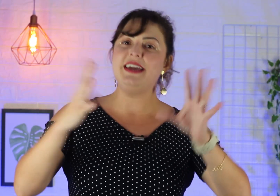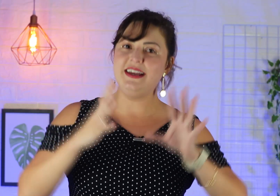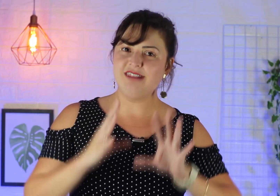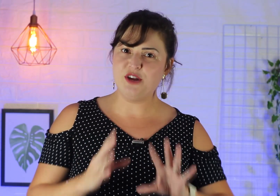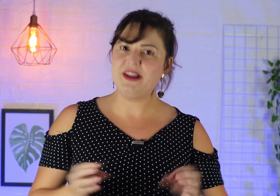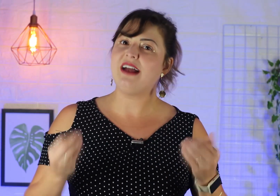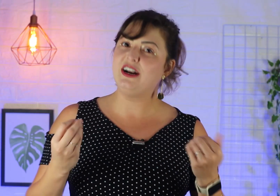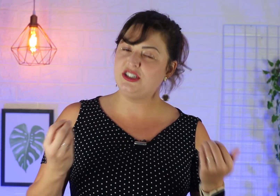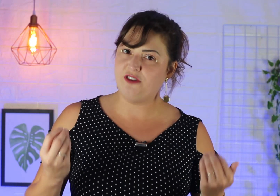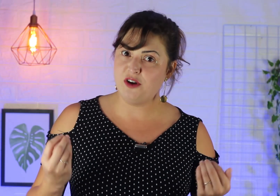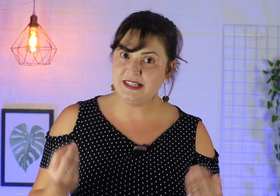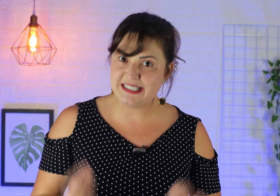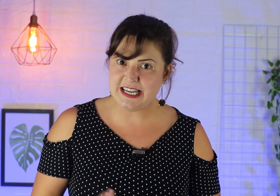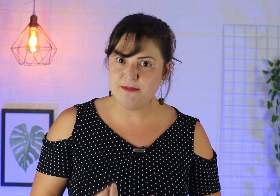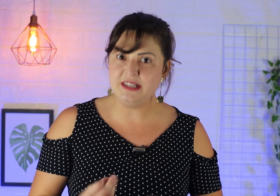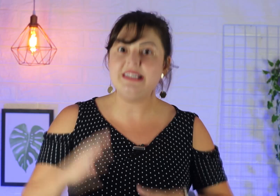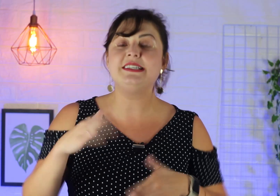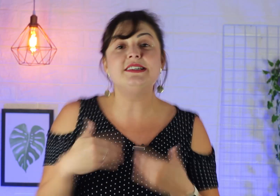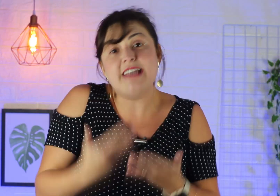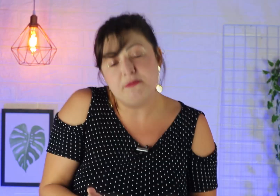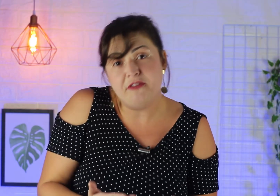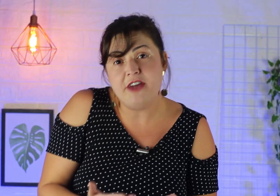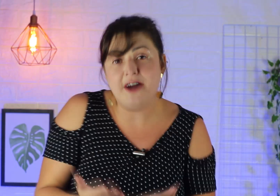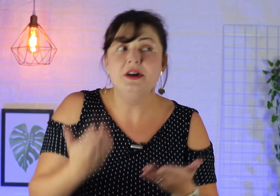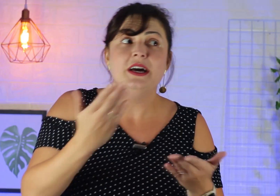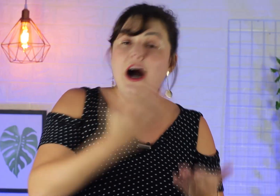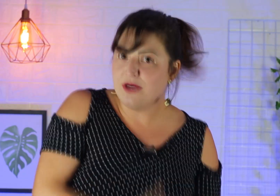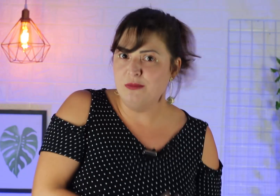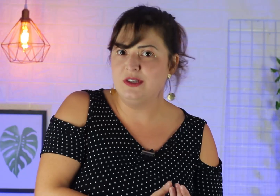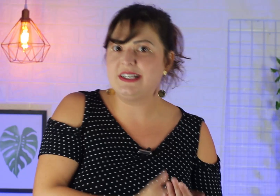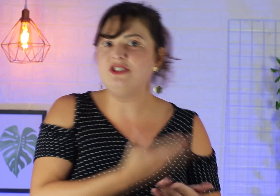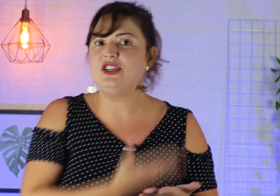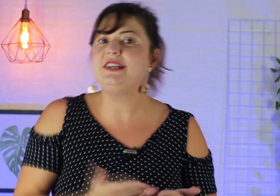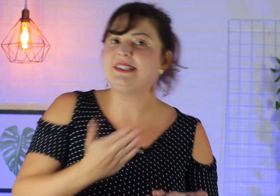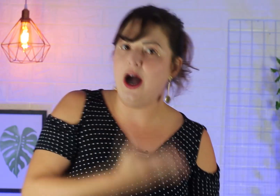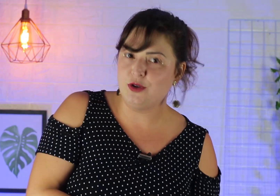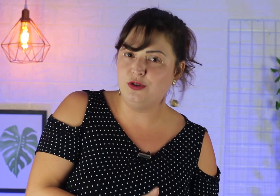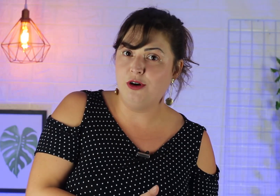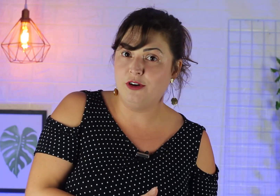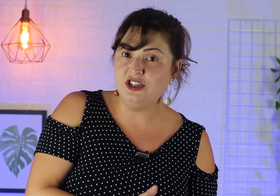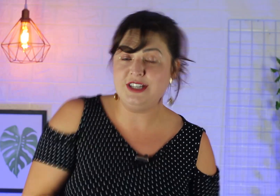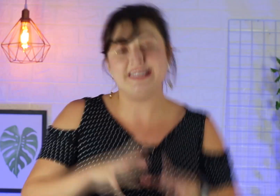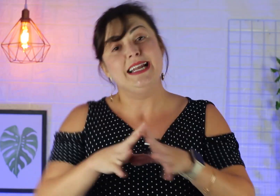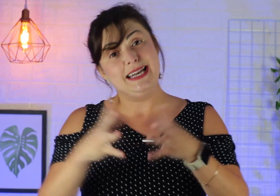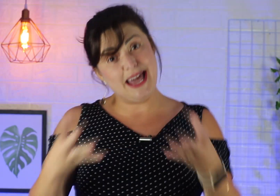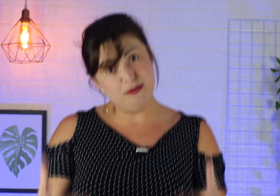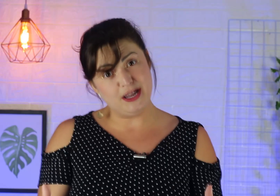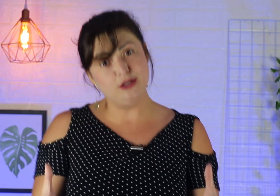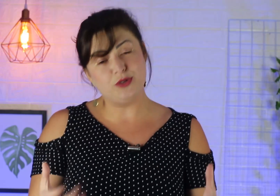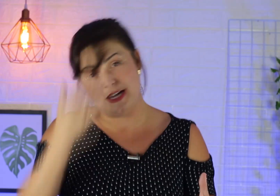interpretar de forma simples e ser sempre fiel ao que a música diz, ao que o louvor diz. Lembrando que,